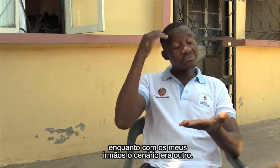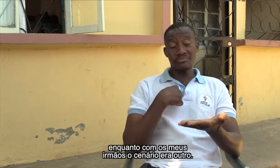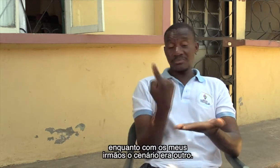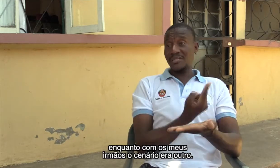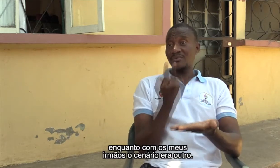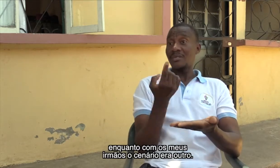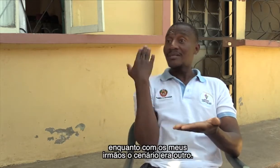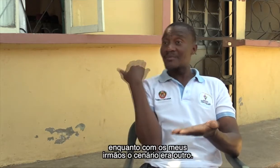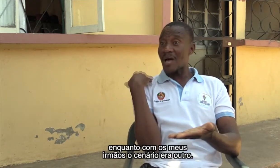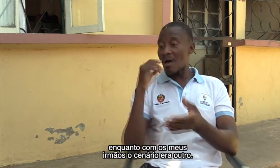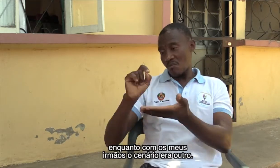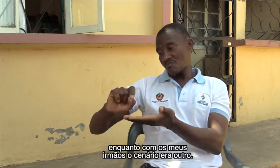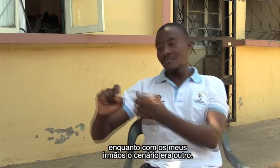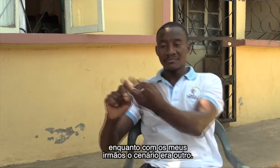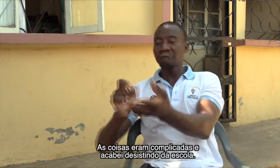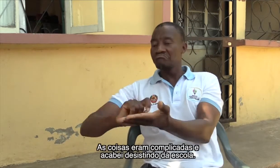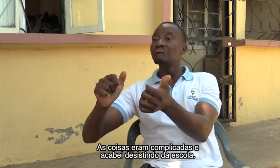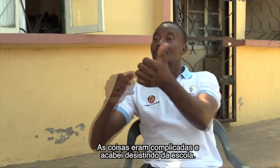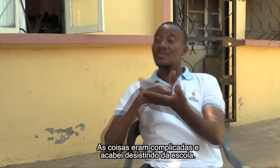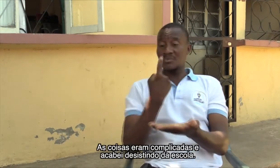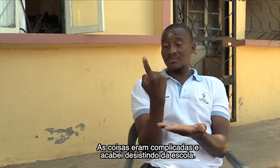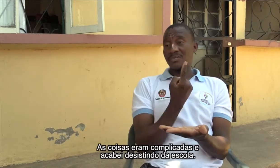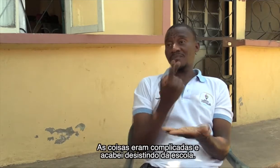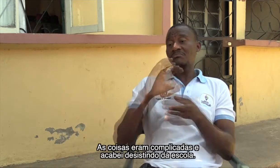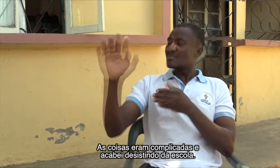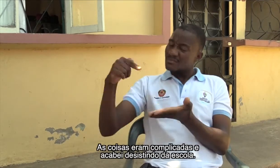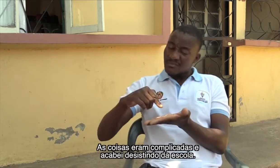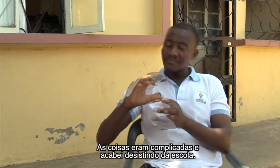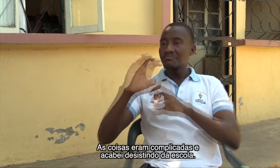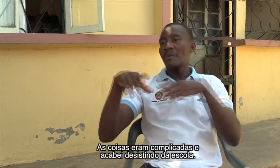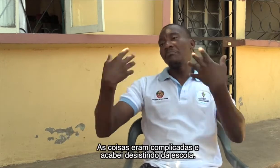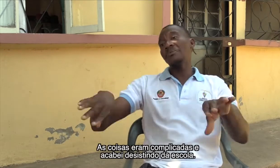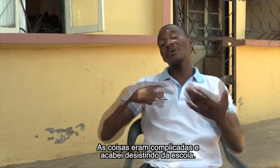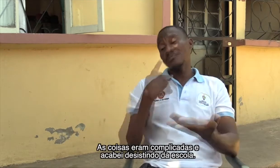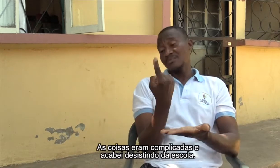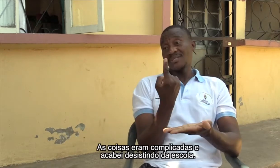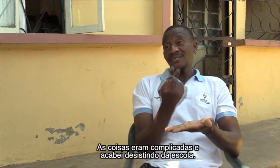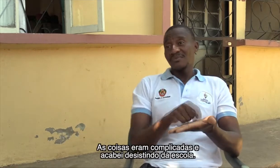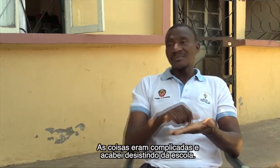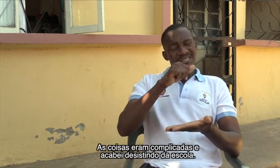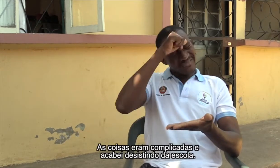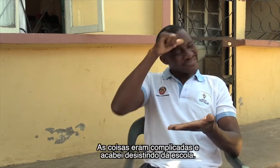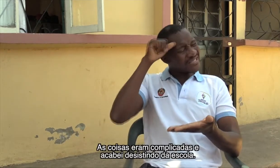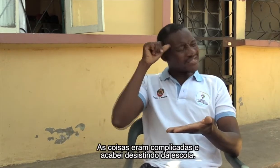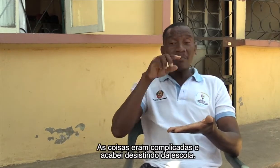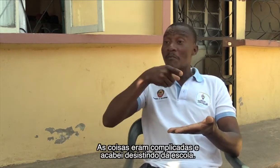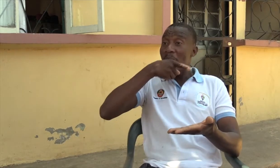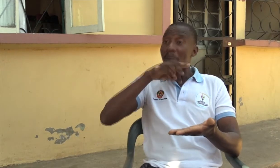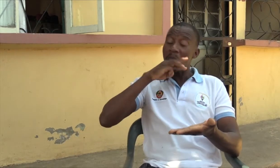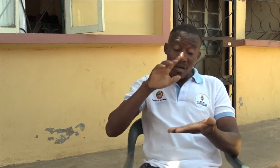irmãos, o cenário era outro. As coisas eram complicadas e acabei desistindo da escola.